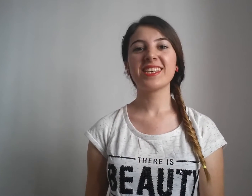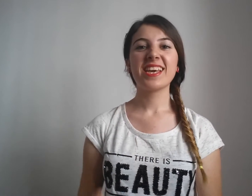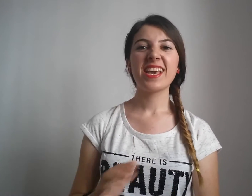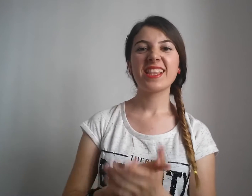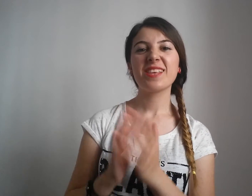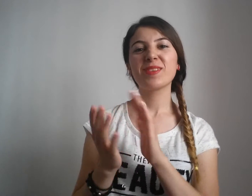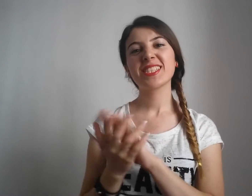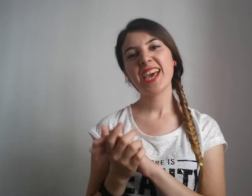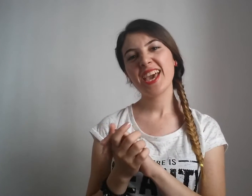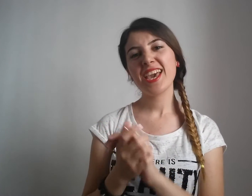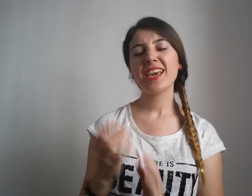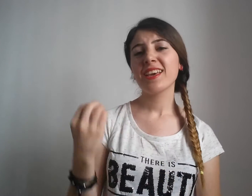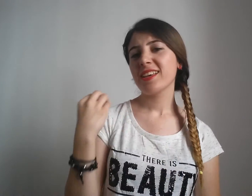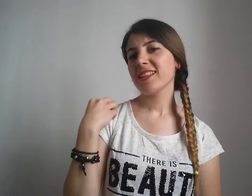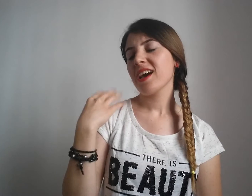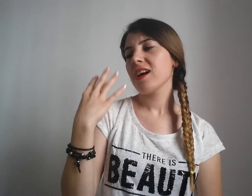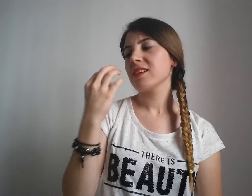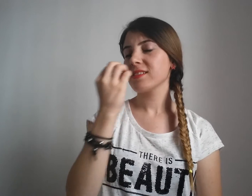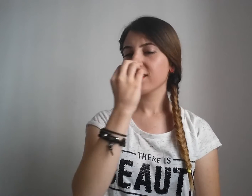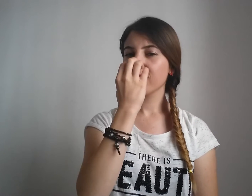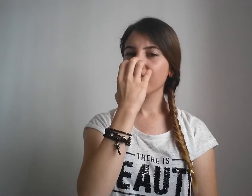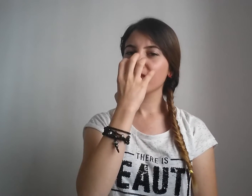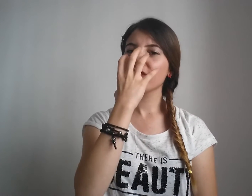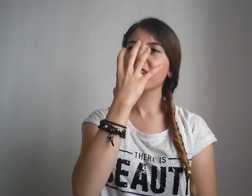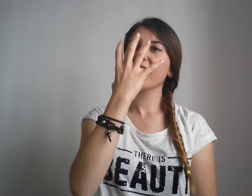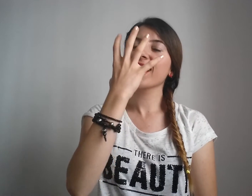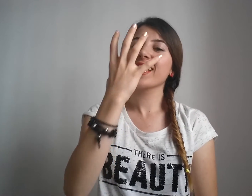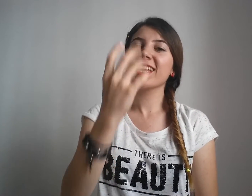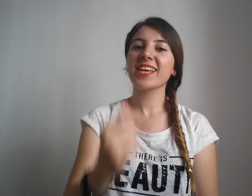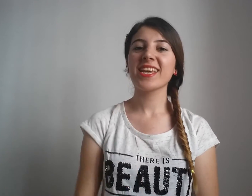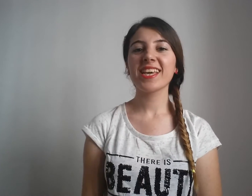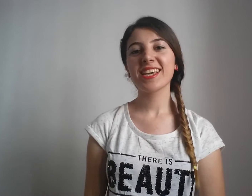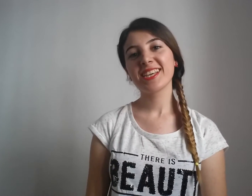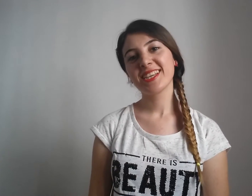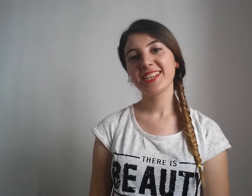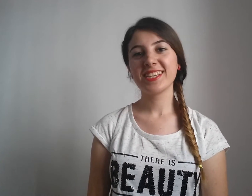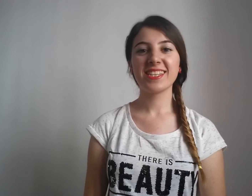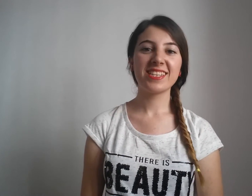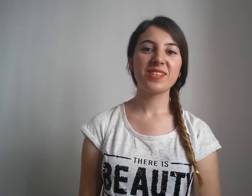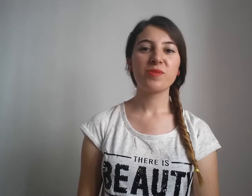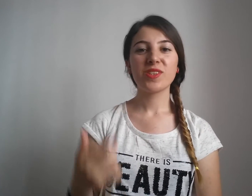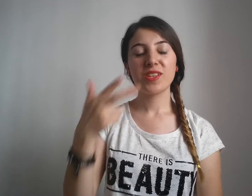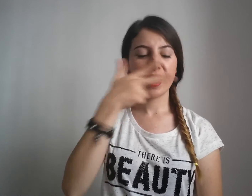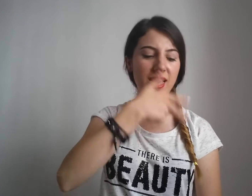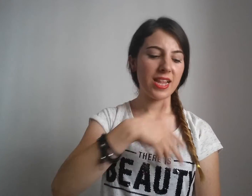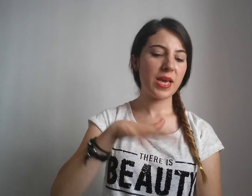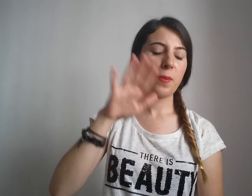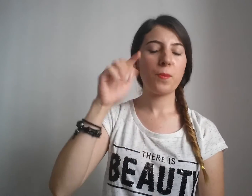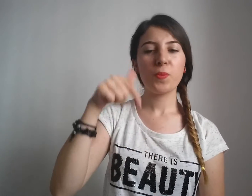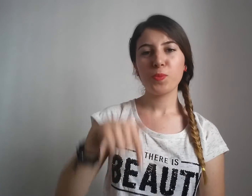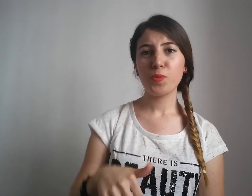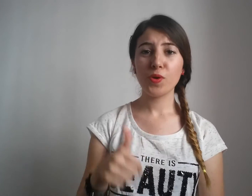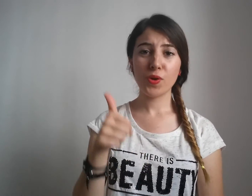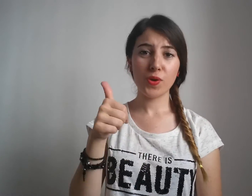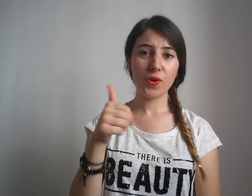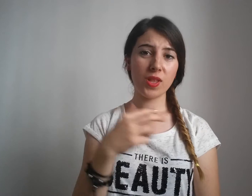Elimizde taze kürt çiçekleri, üzmeyelim bugün